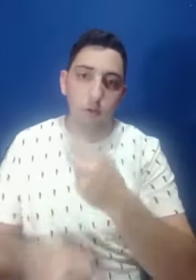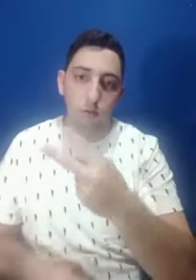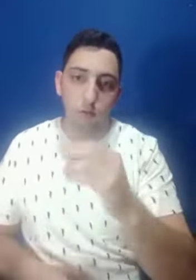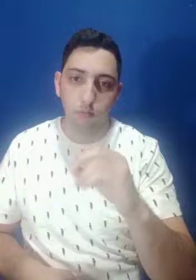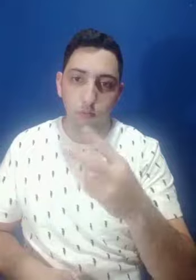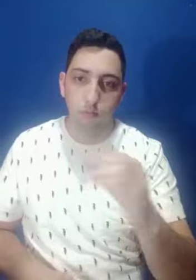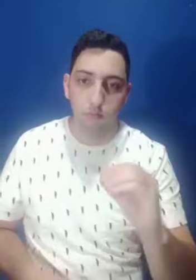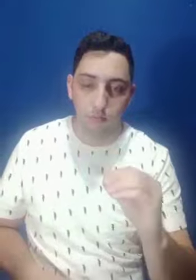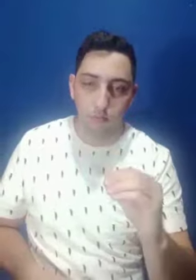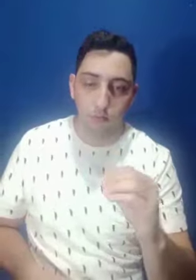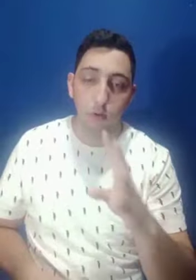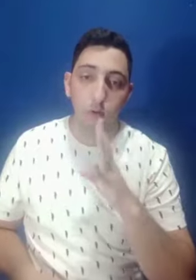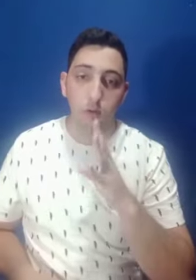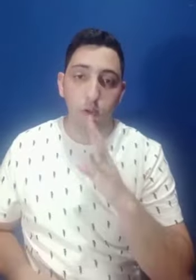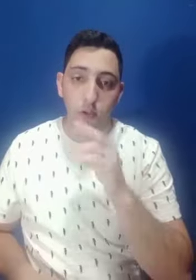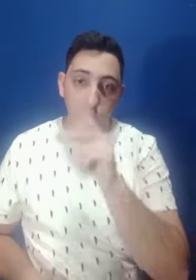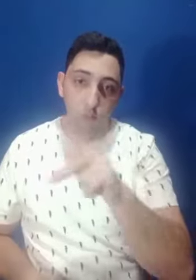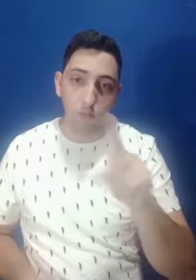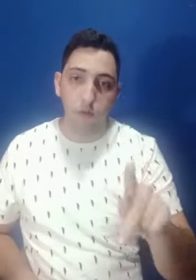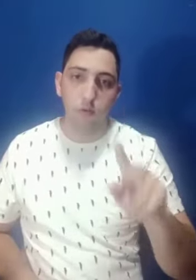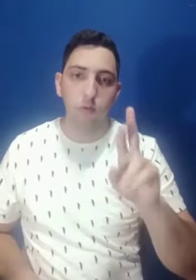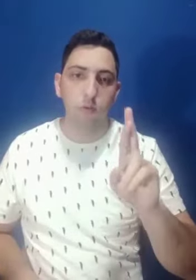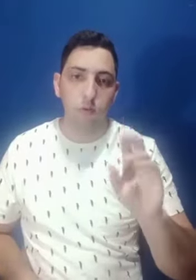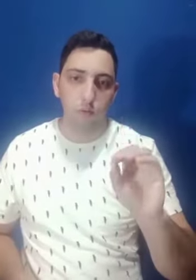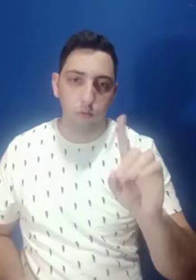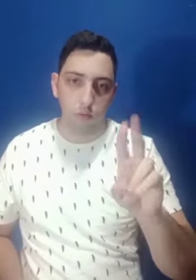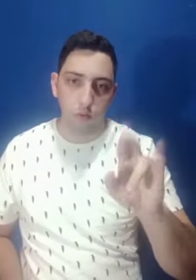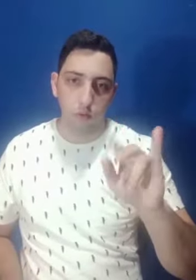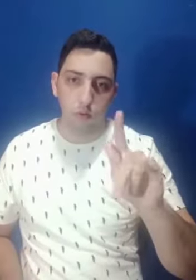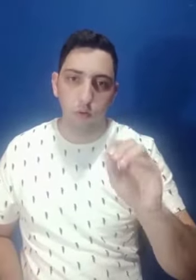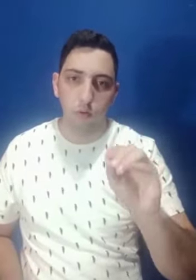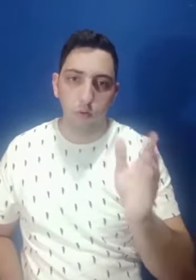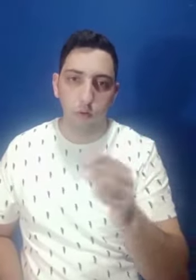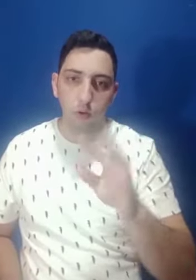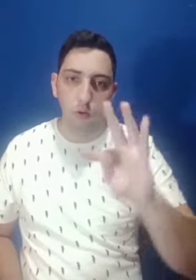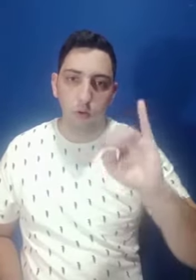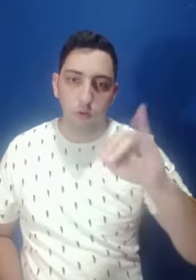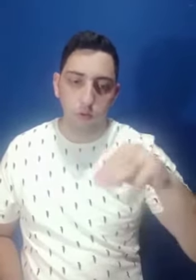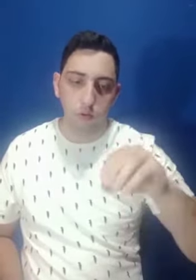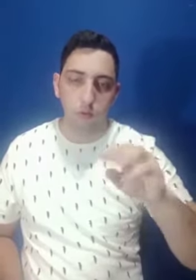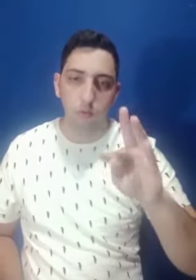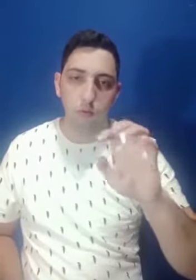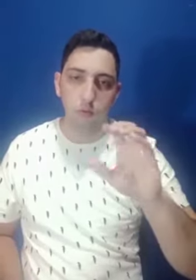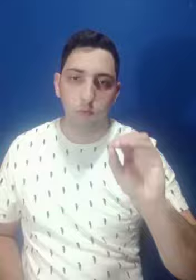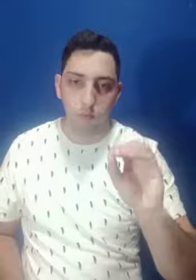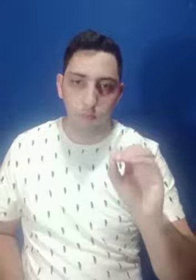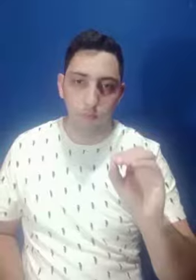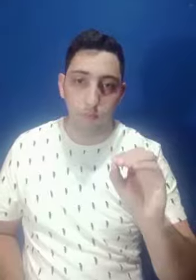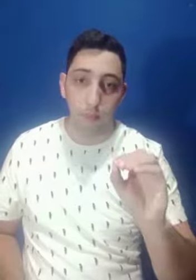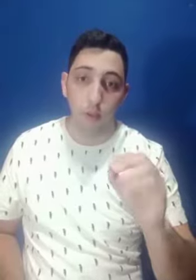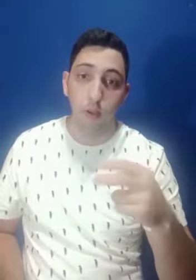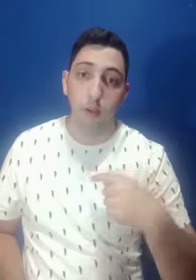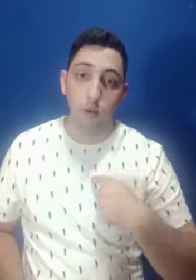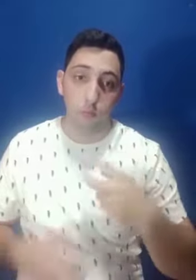Então, no ano de 2020, eu conheci o professor Rodrigo Timóteo.